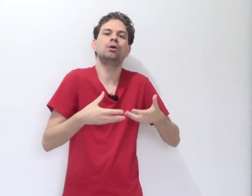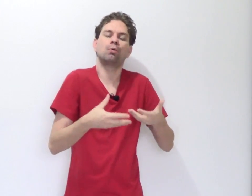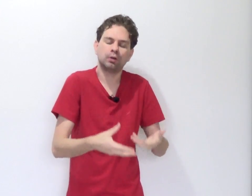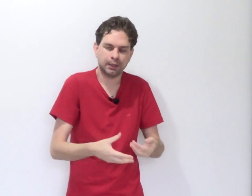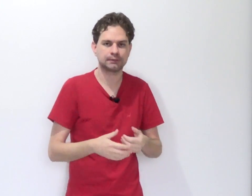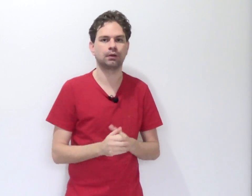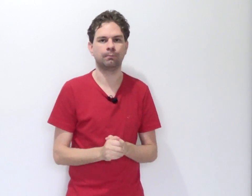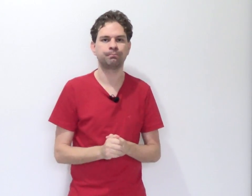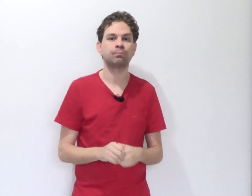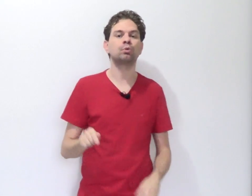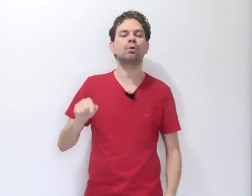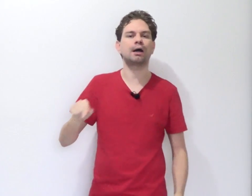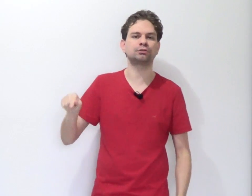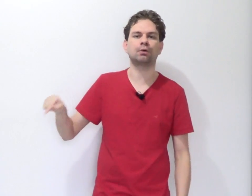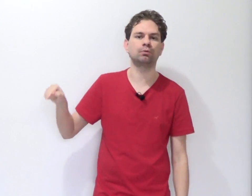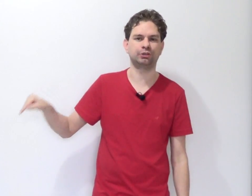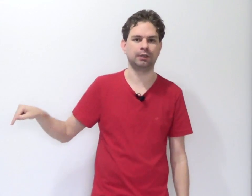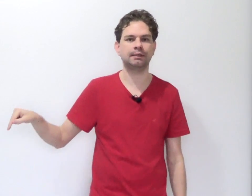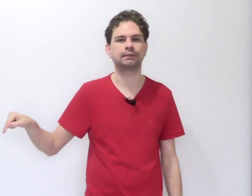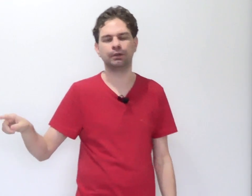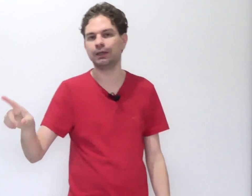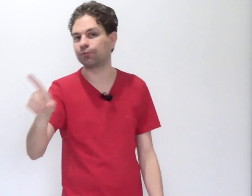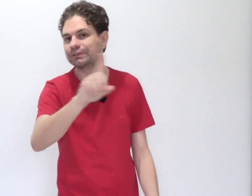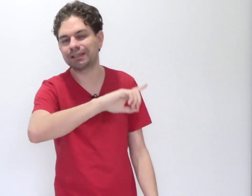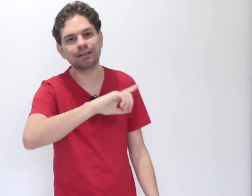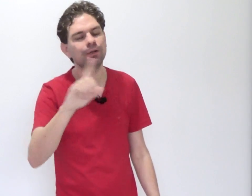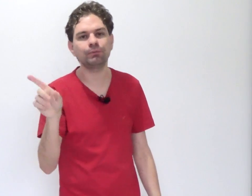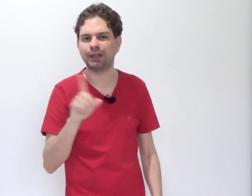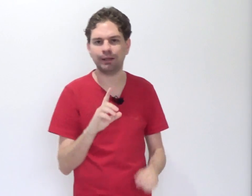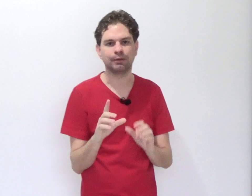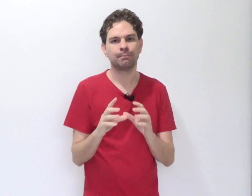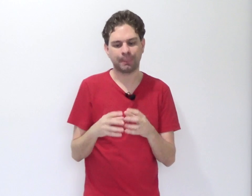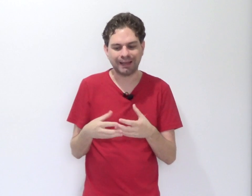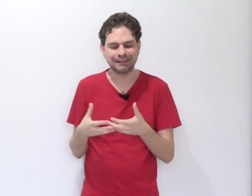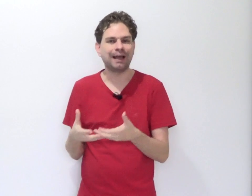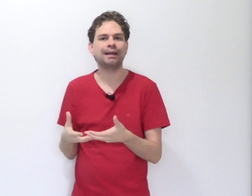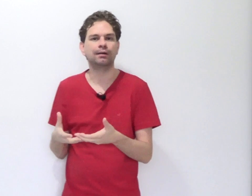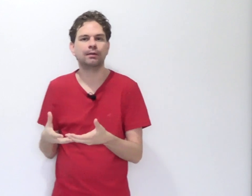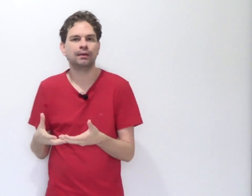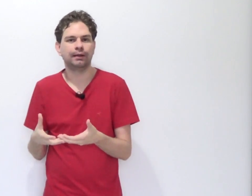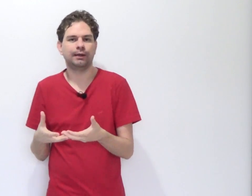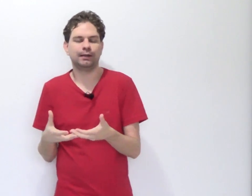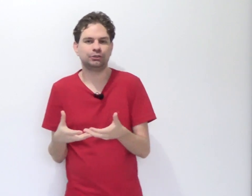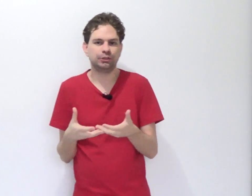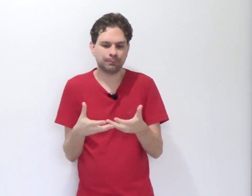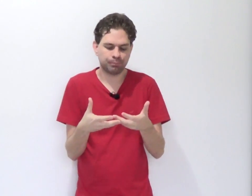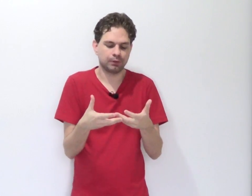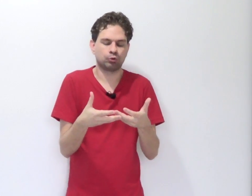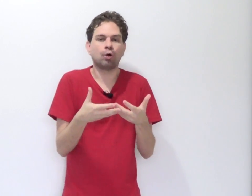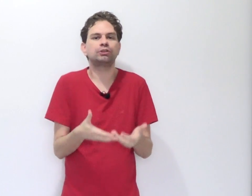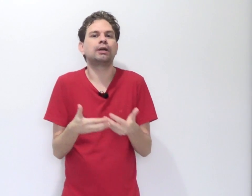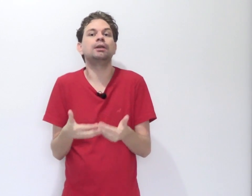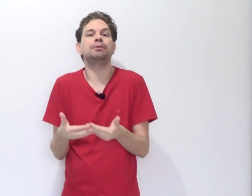conexão. No caso da continência, você não tem a ideia de dois crimes